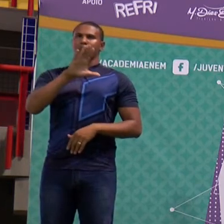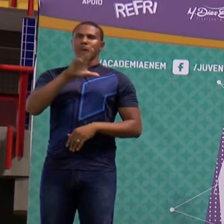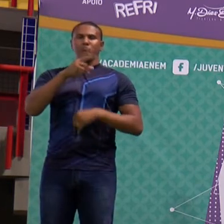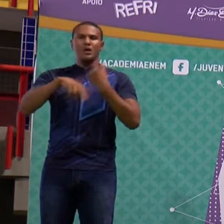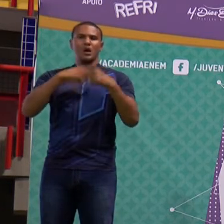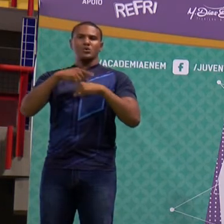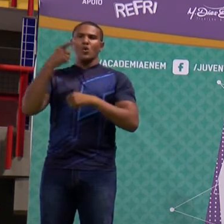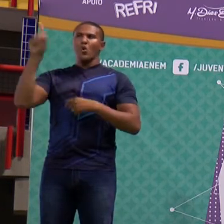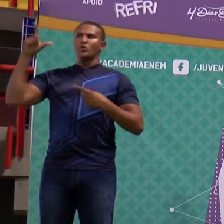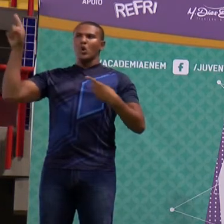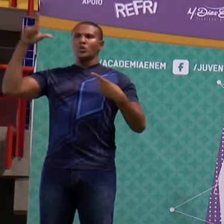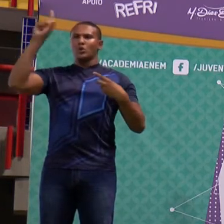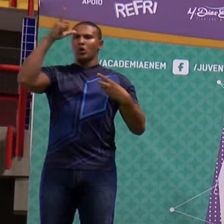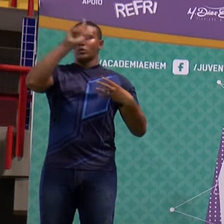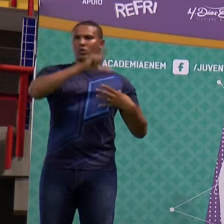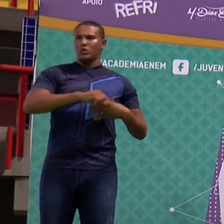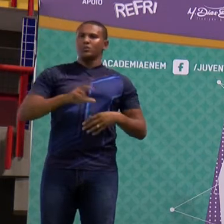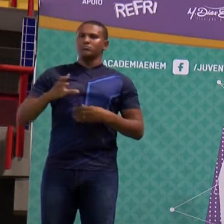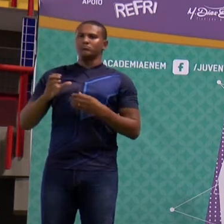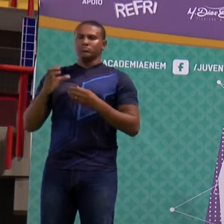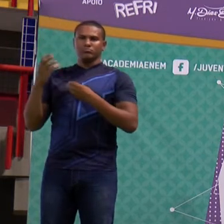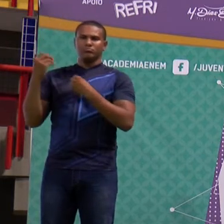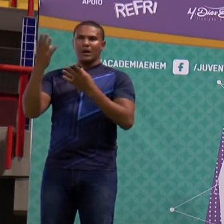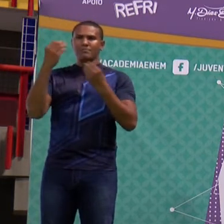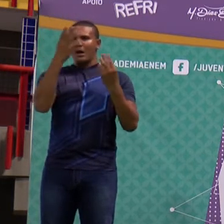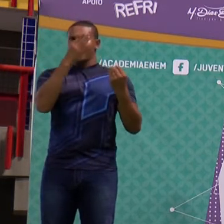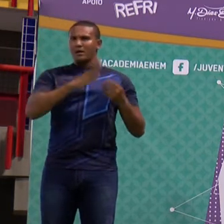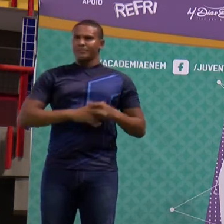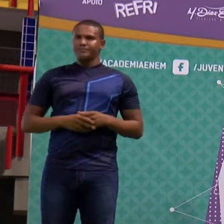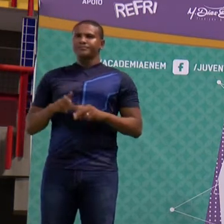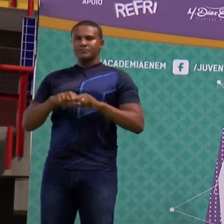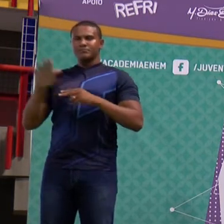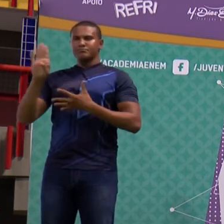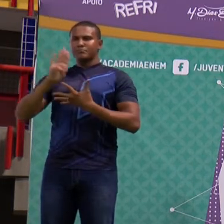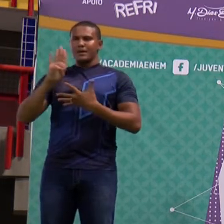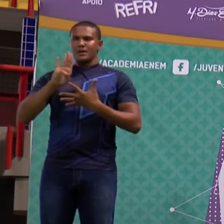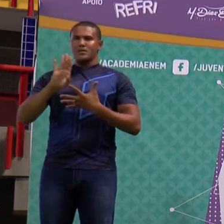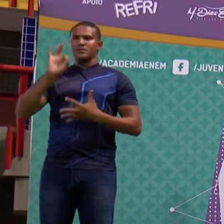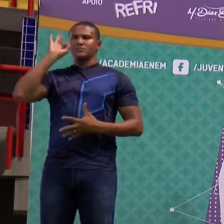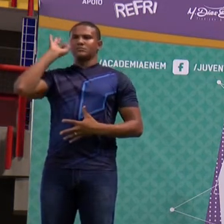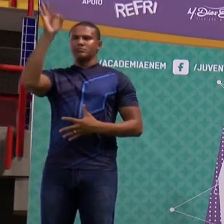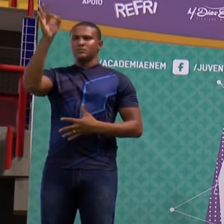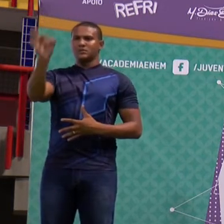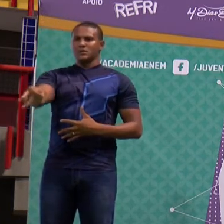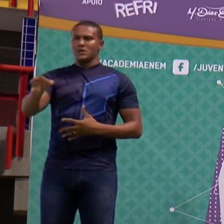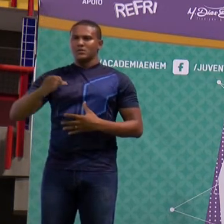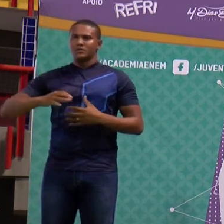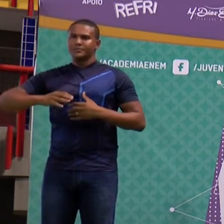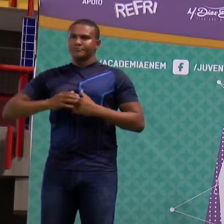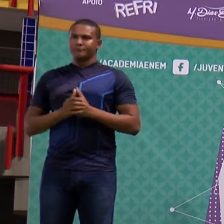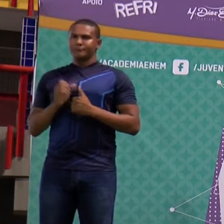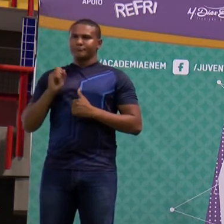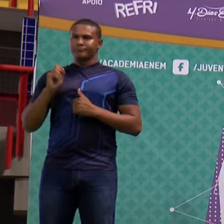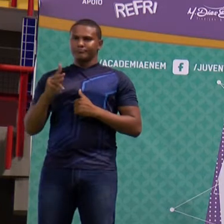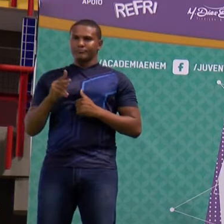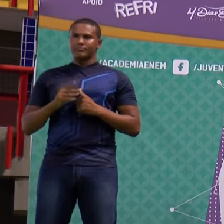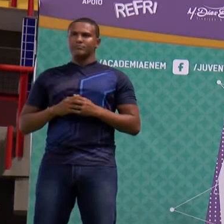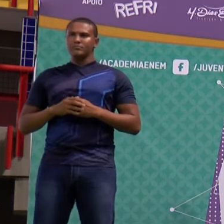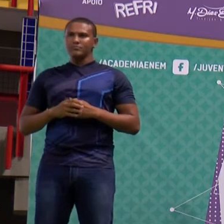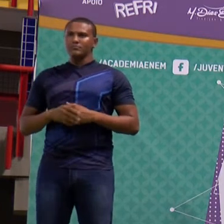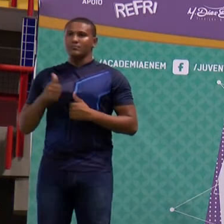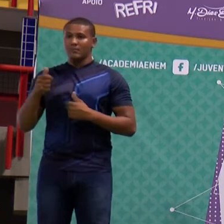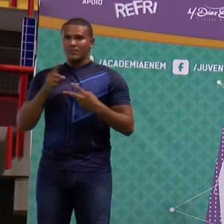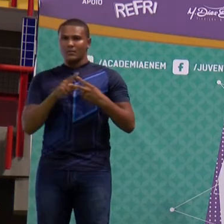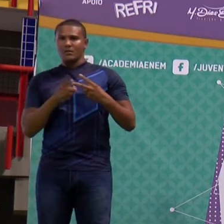reproduzir. Está claro, moçada? Então, o item correto é o item B. Certo? B de bola. Tudo bem? Então, essas duas